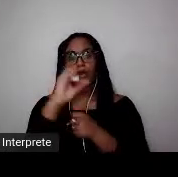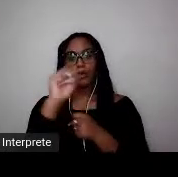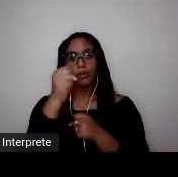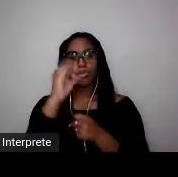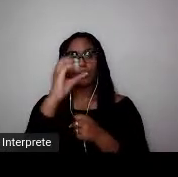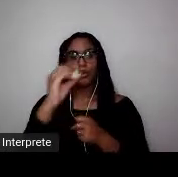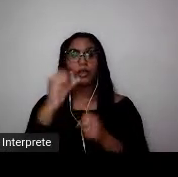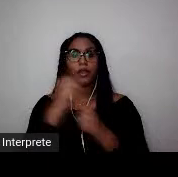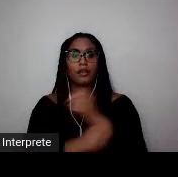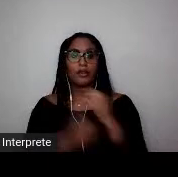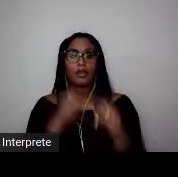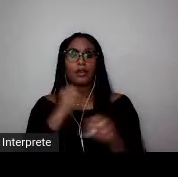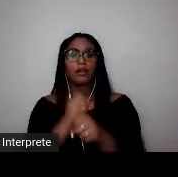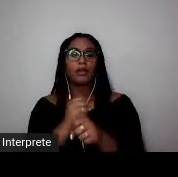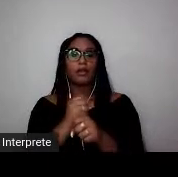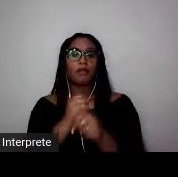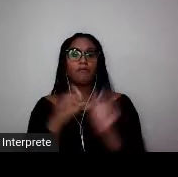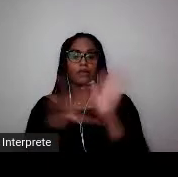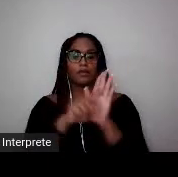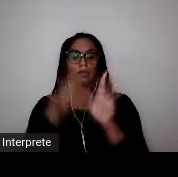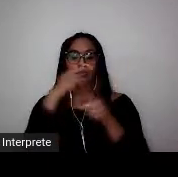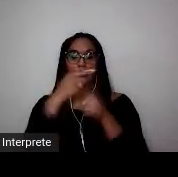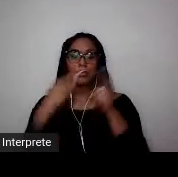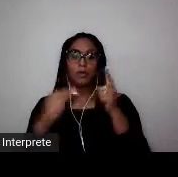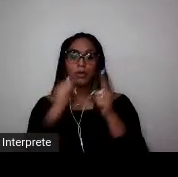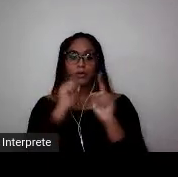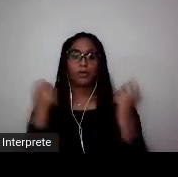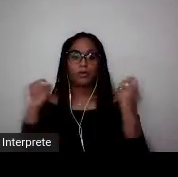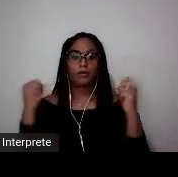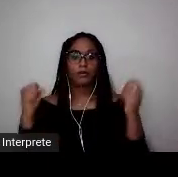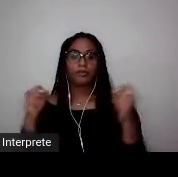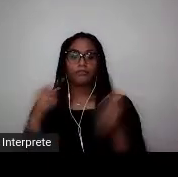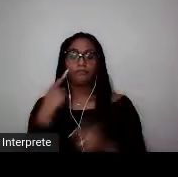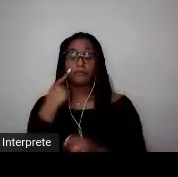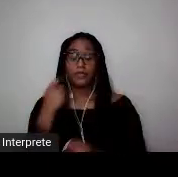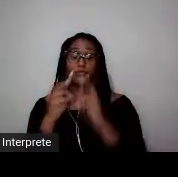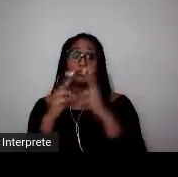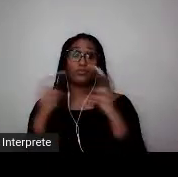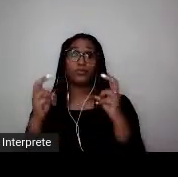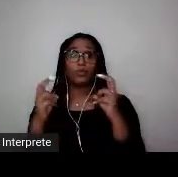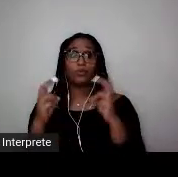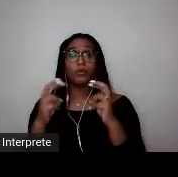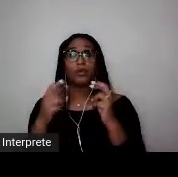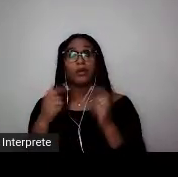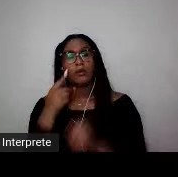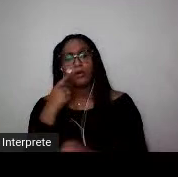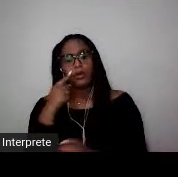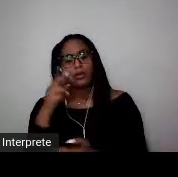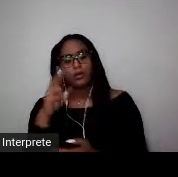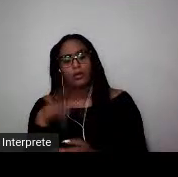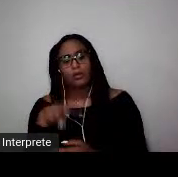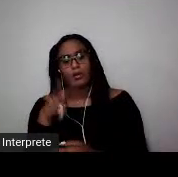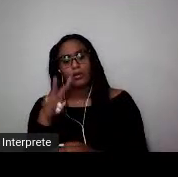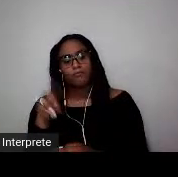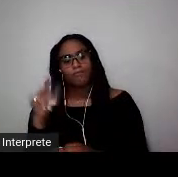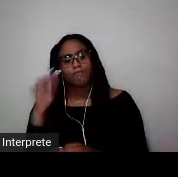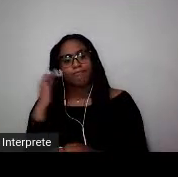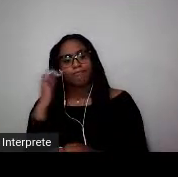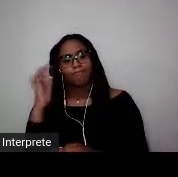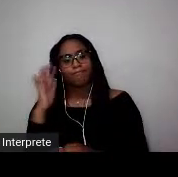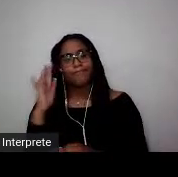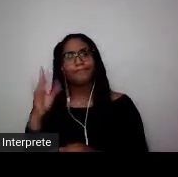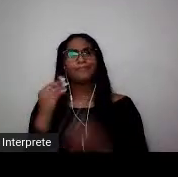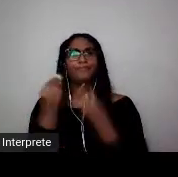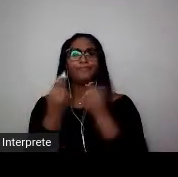este é o nome que a mesa recebe. E confesso que, a partir desse nome, eu me peguei pensando como eu poderia contribuir de maneira significativa